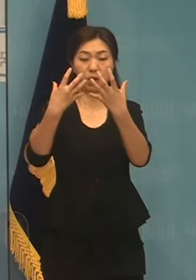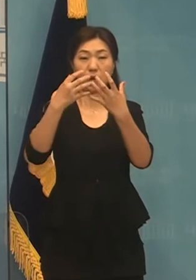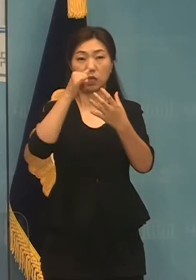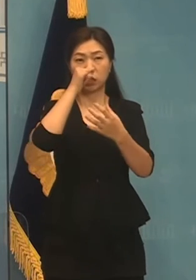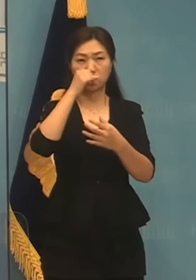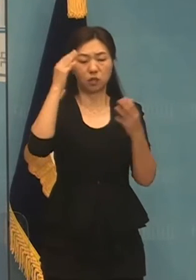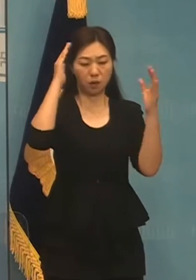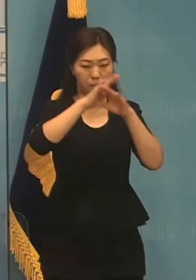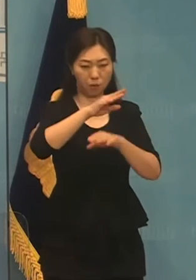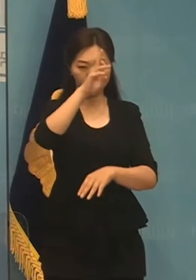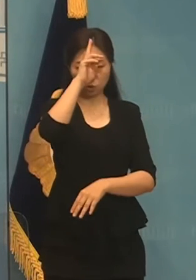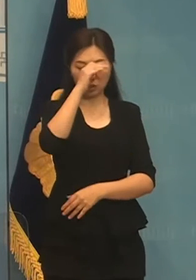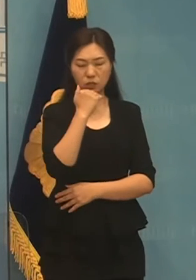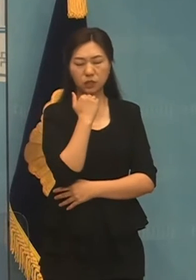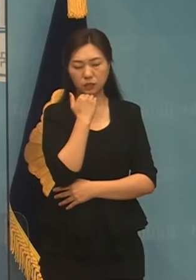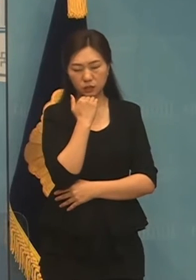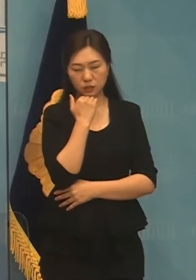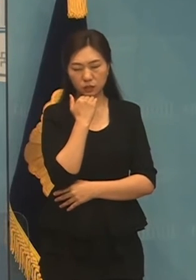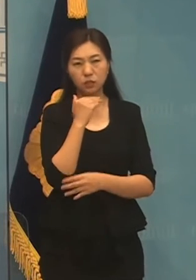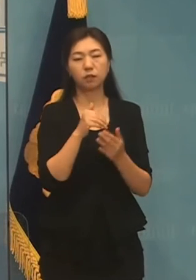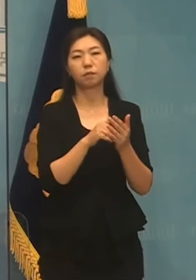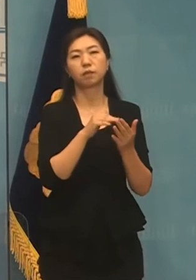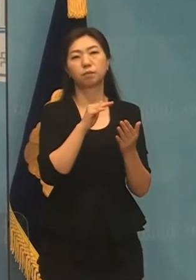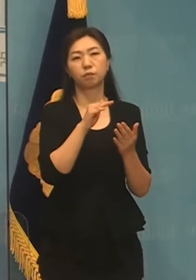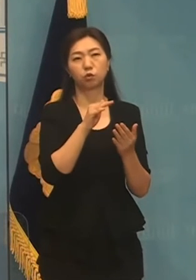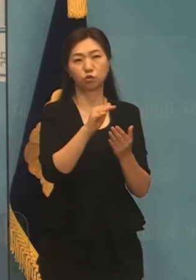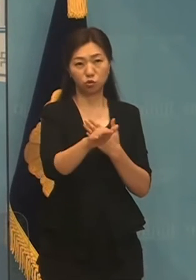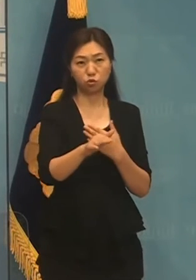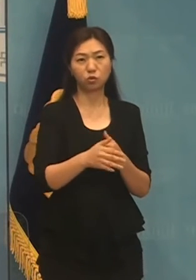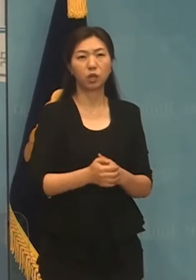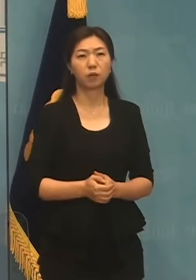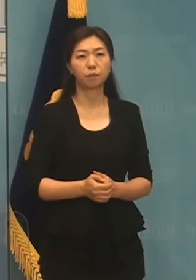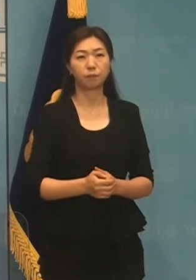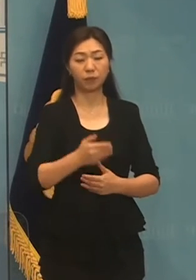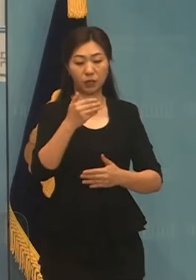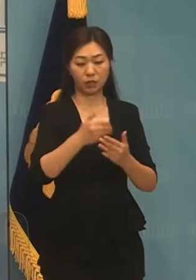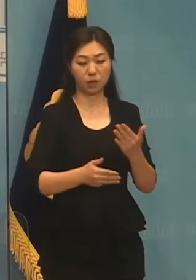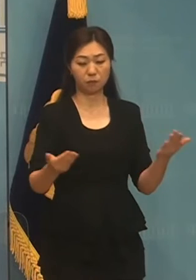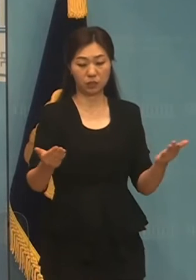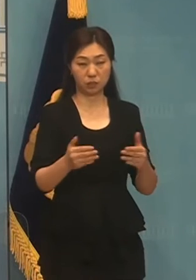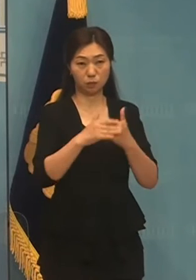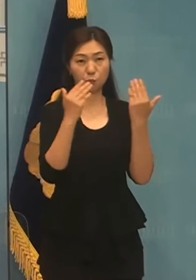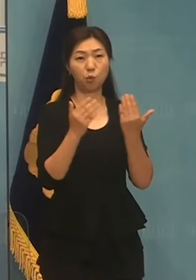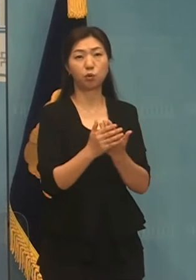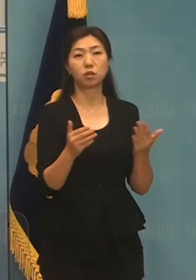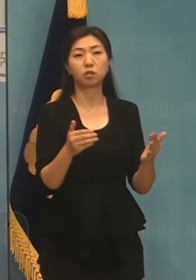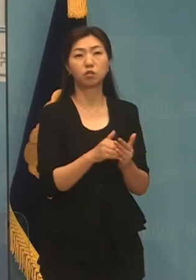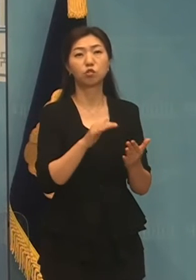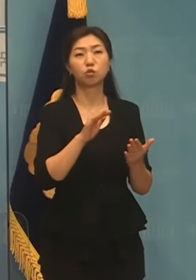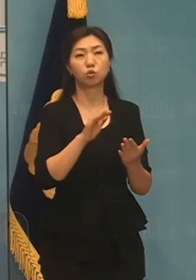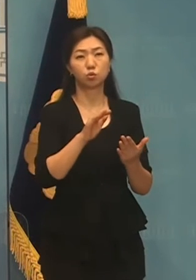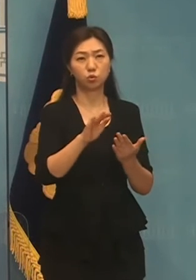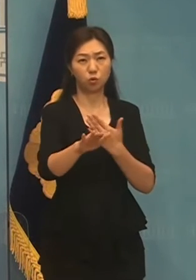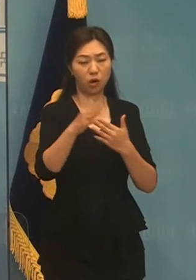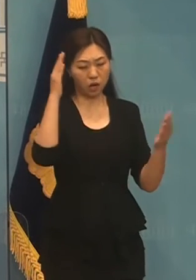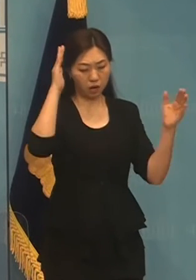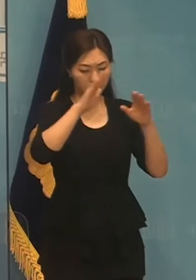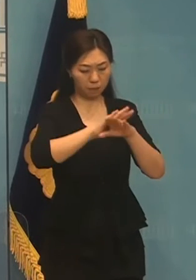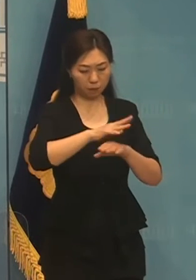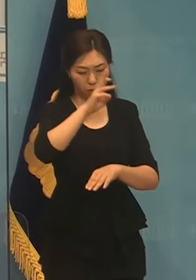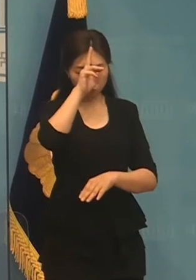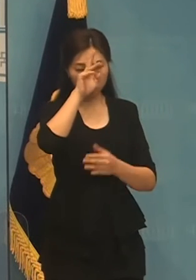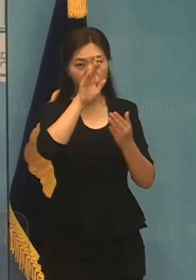기다려야 했습니다. 그 후 A씨는 나머지 업무를 마치고 자정 이후에